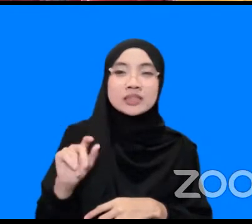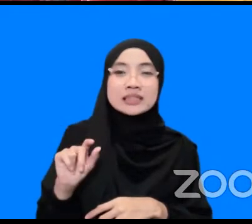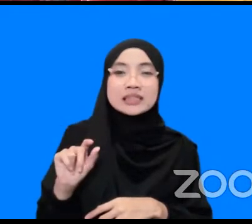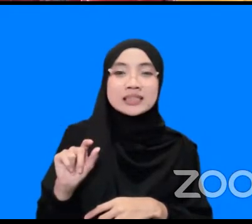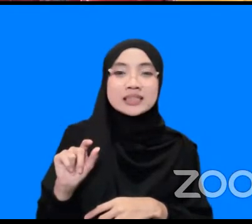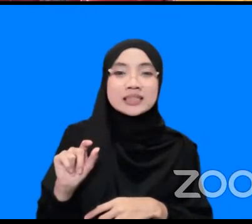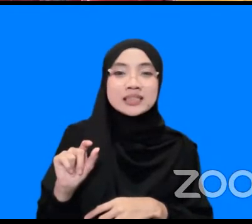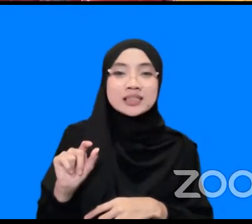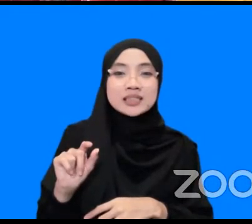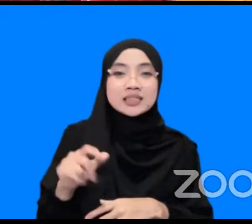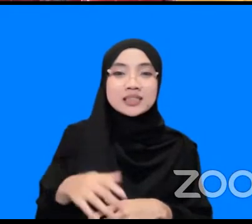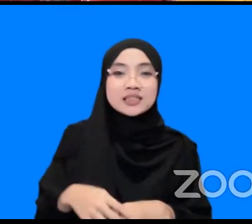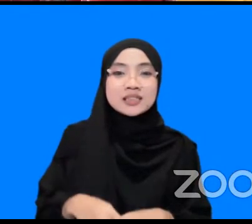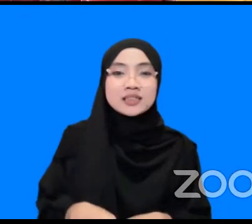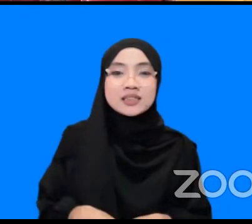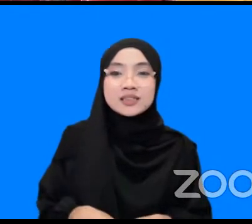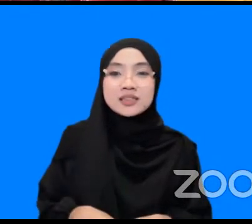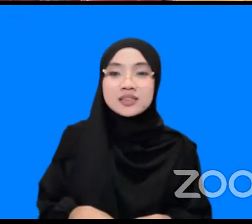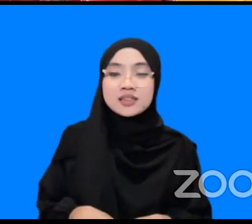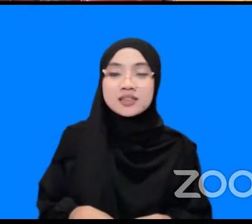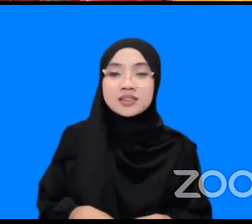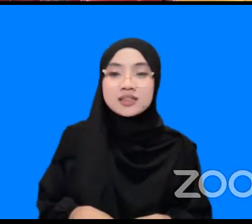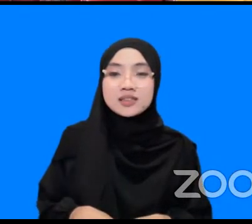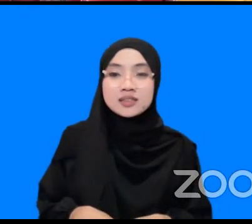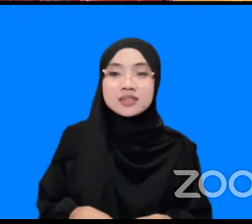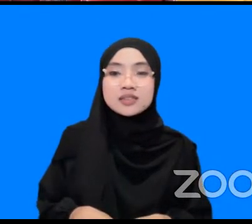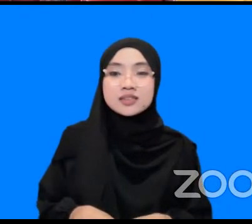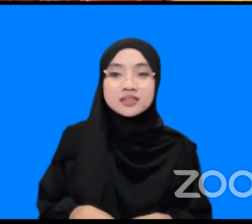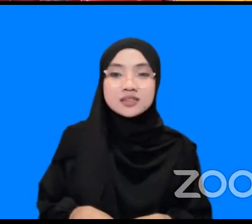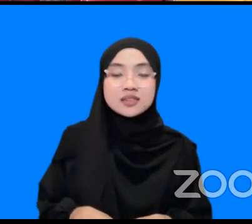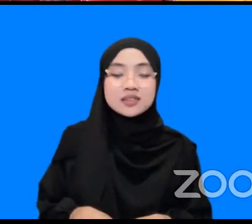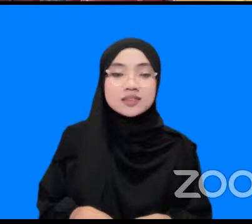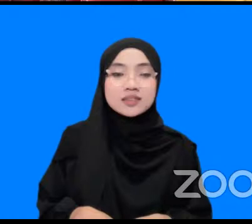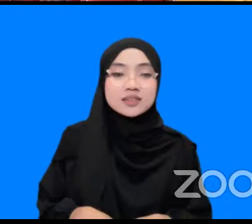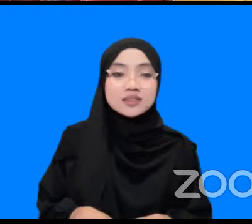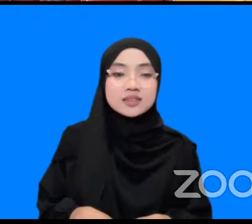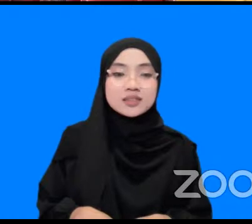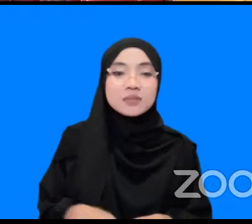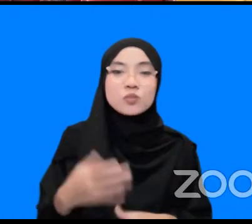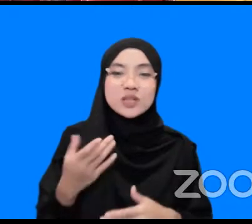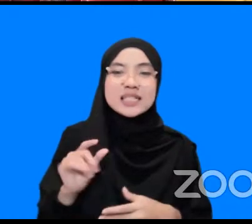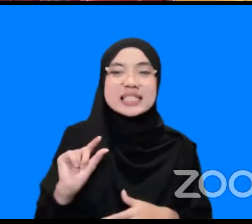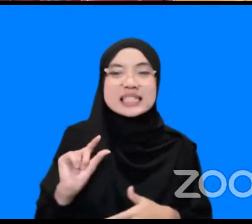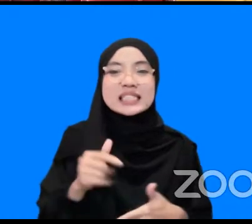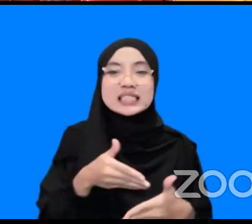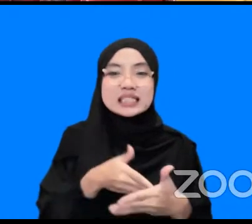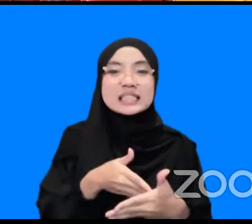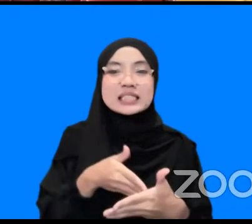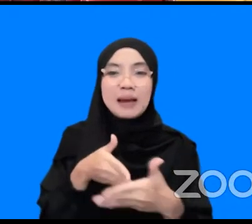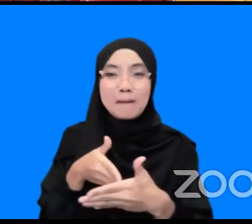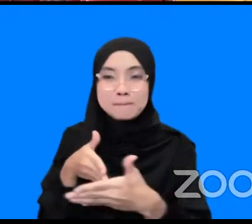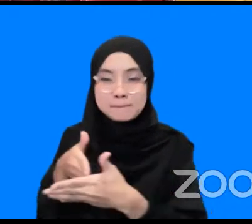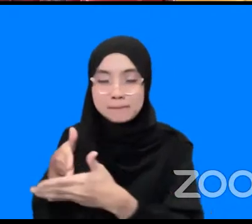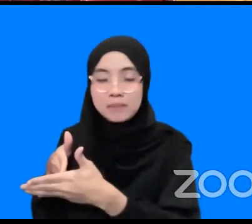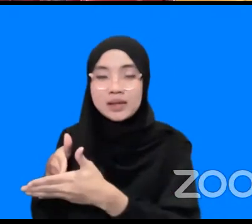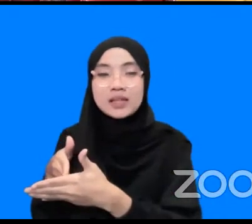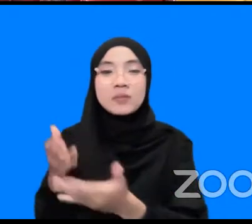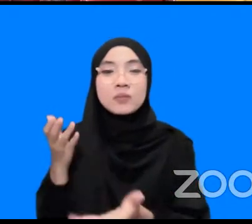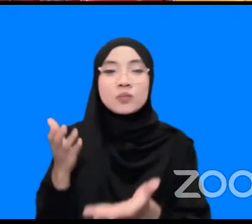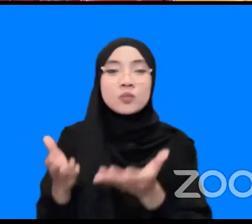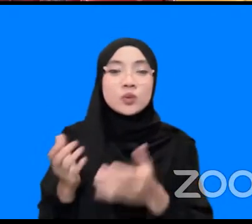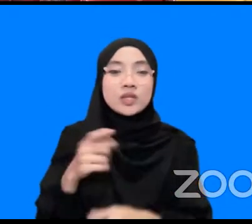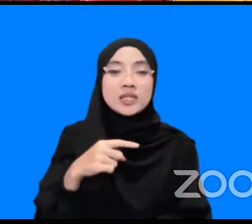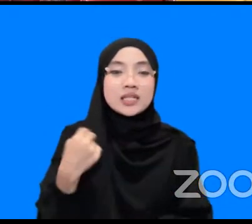apa ya iya agak terhambat walaupun kita